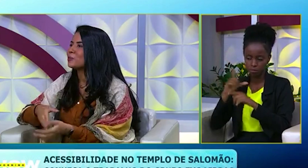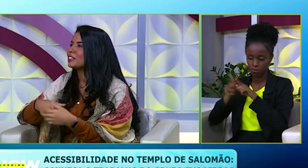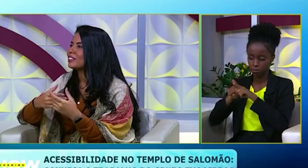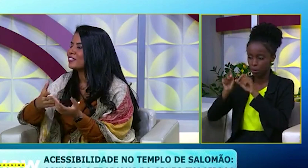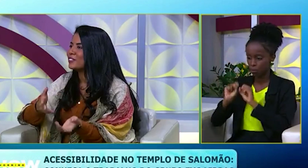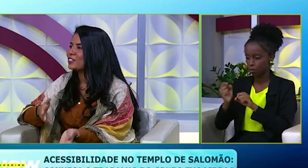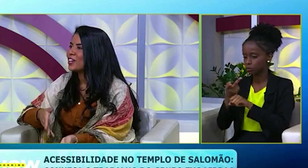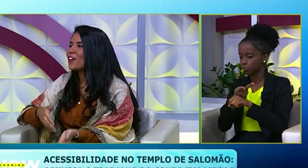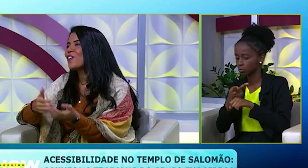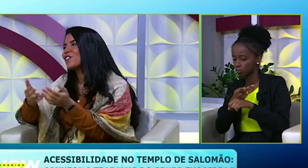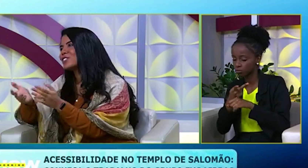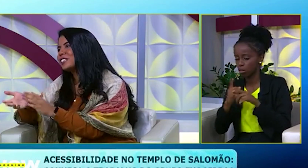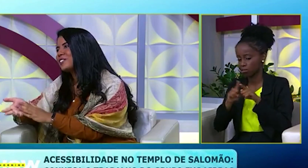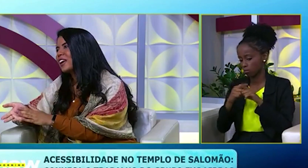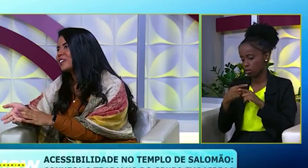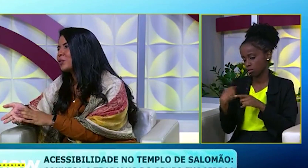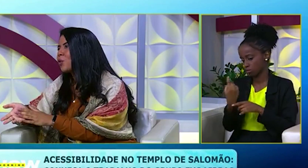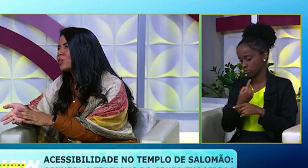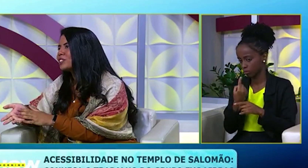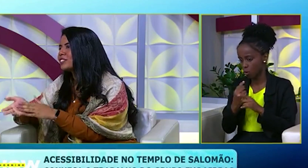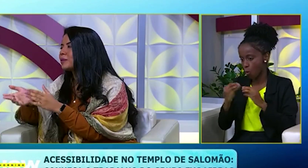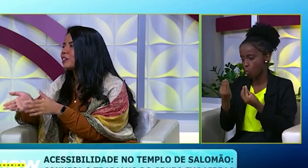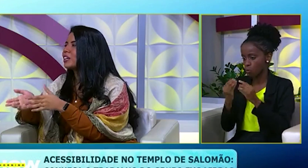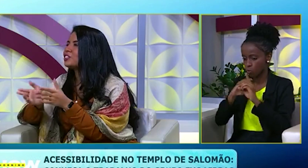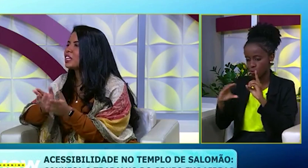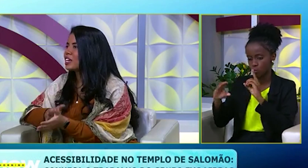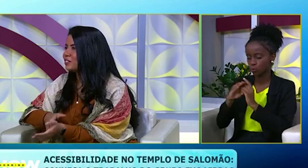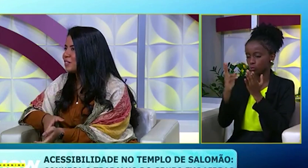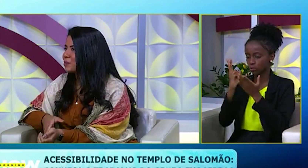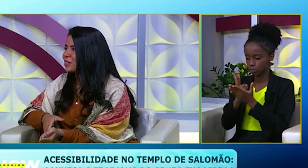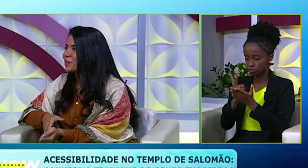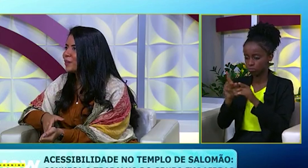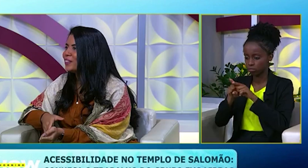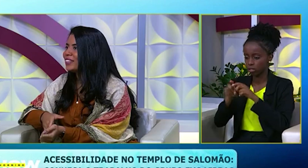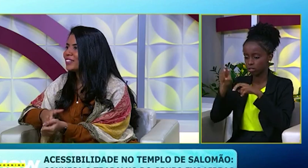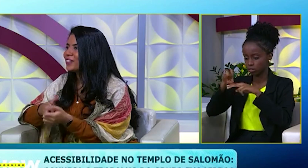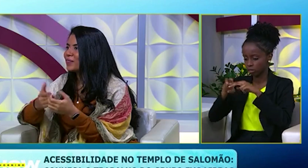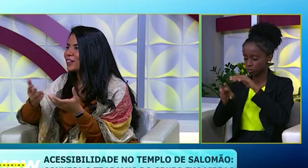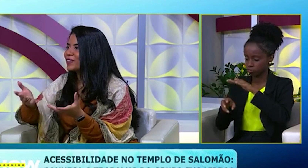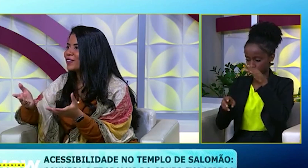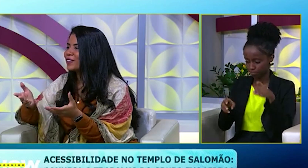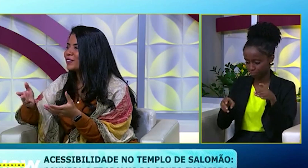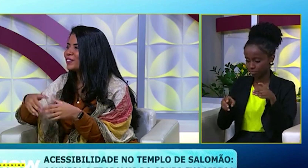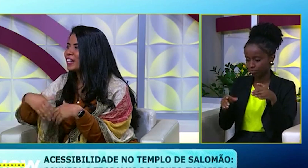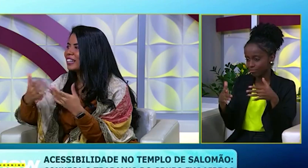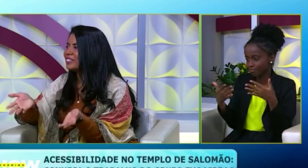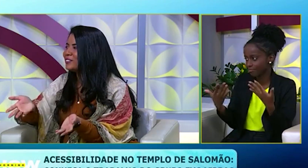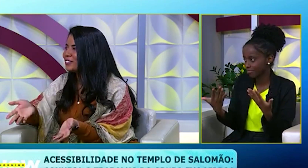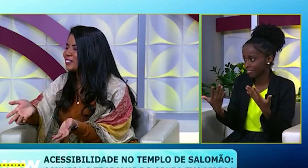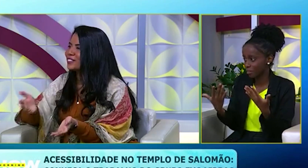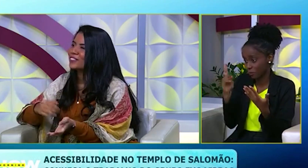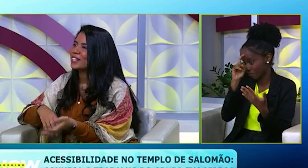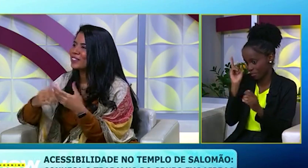procurar a gente Pela Central da EVG, Ou quando eles vierem No culto, A gente sempre está No lado esquerdo Do Tempo de Salomão, Então, É meio, Não é